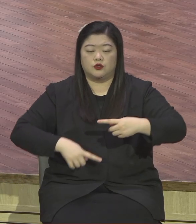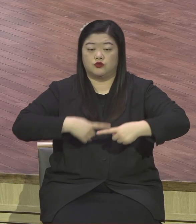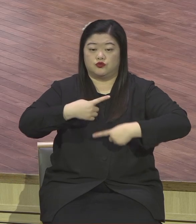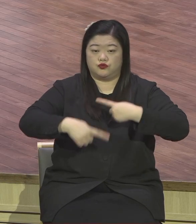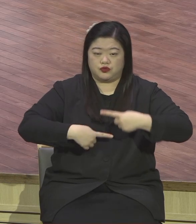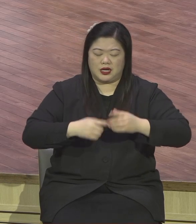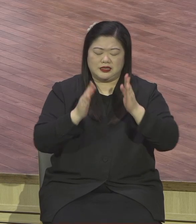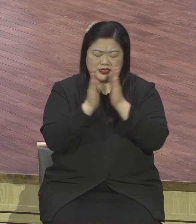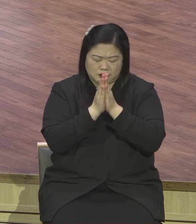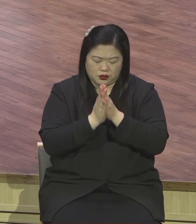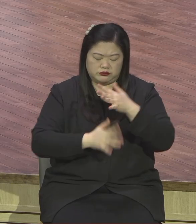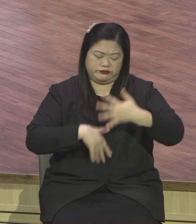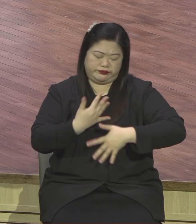입을 크게 열어가지고